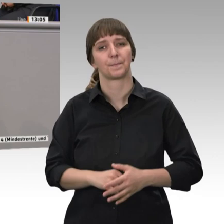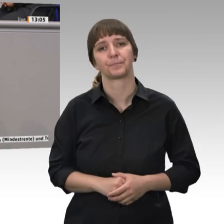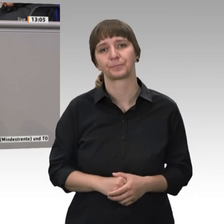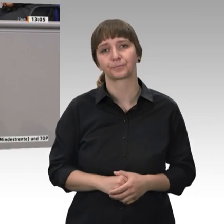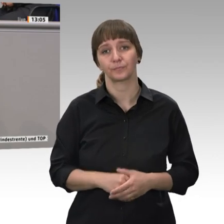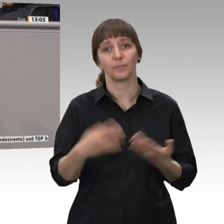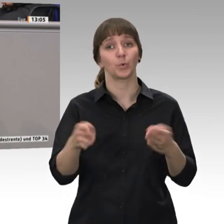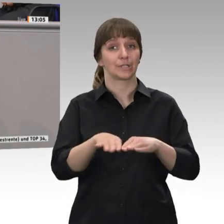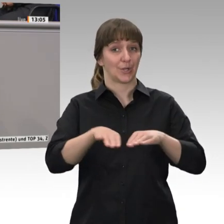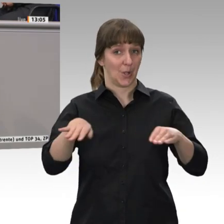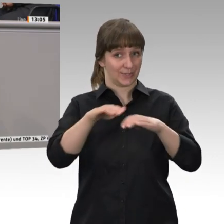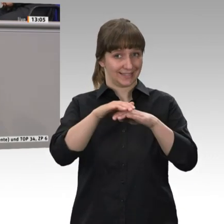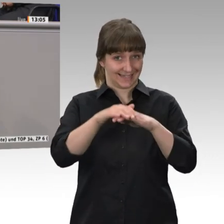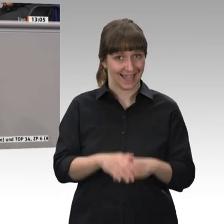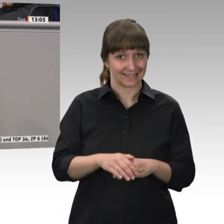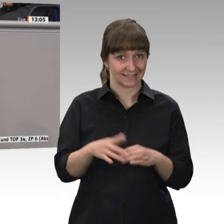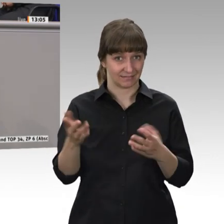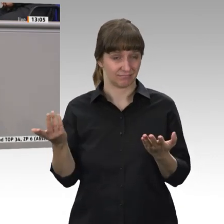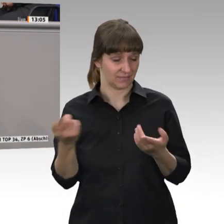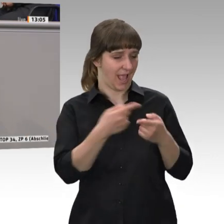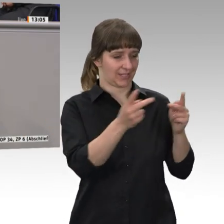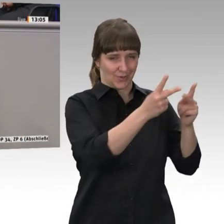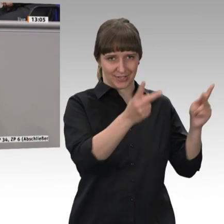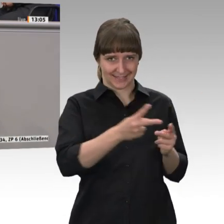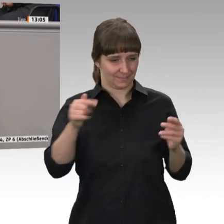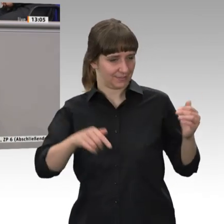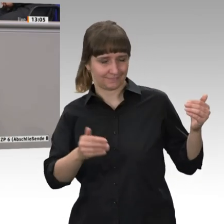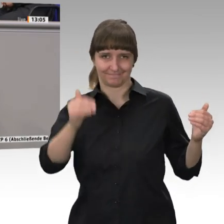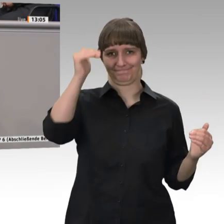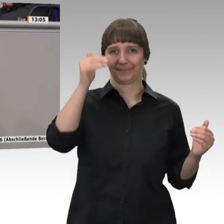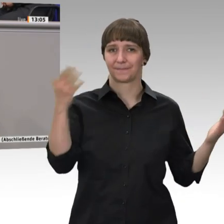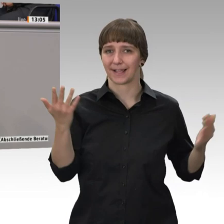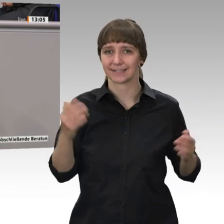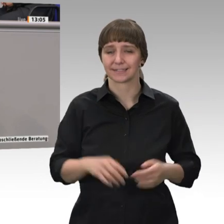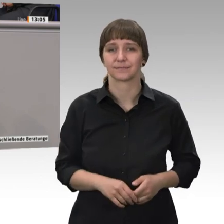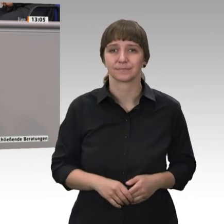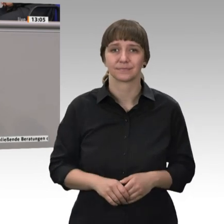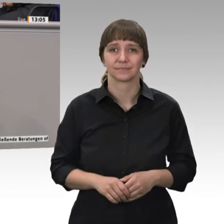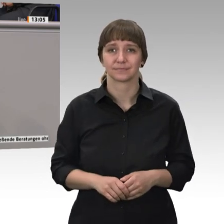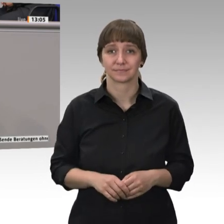hat allen anderen Konzepten noch etwas ganz Entscheidendes voraus. Sie steht nämlich kurz vor der Umsetzung.